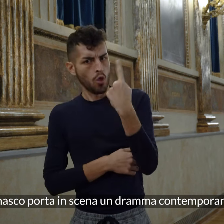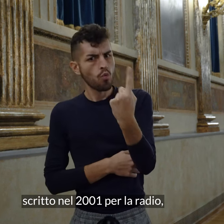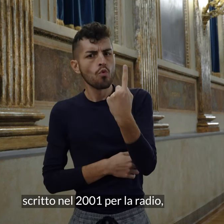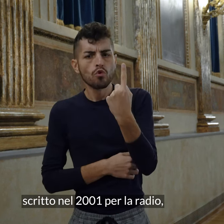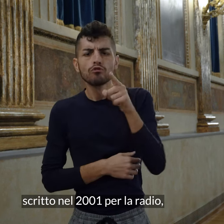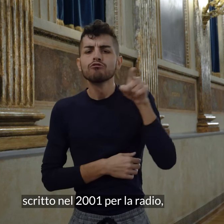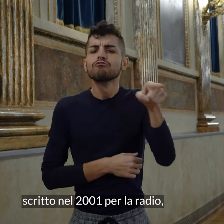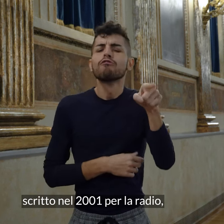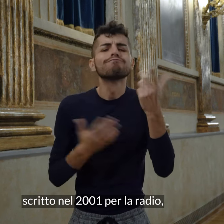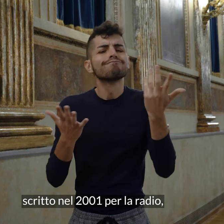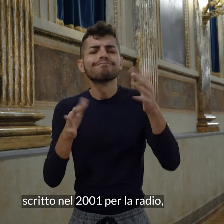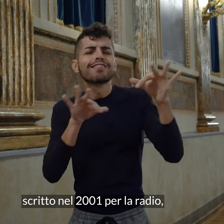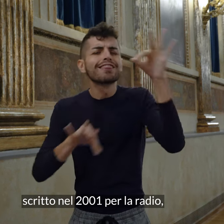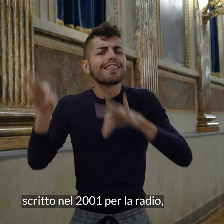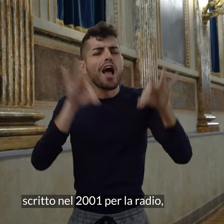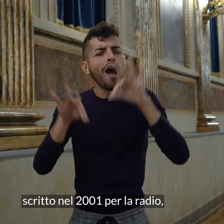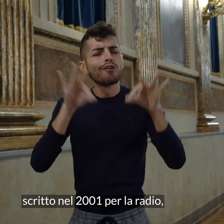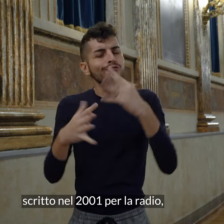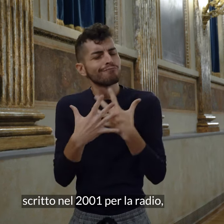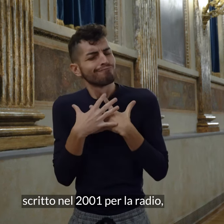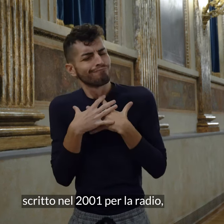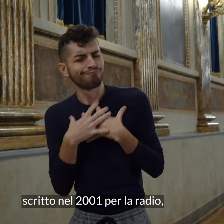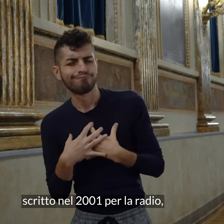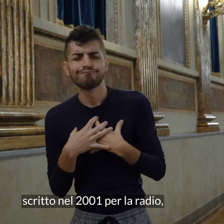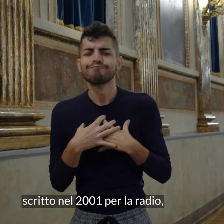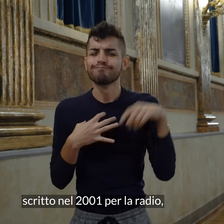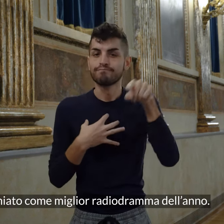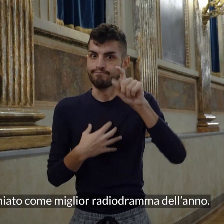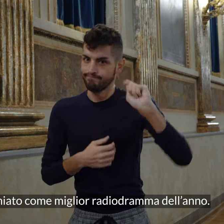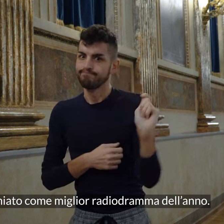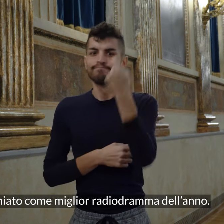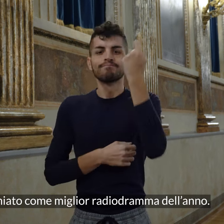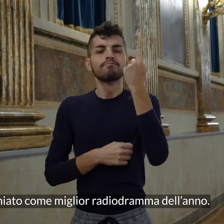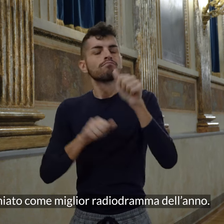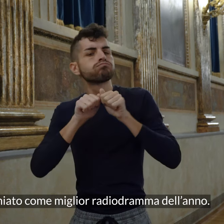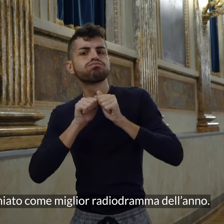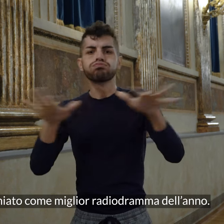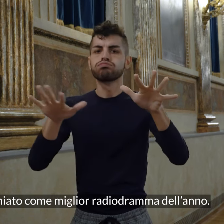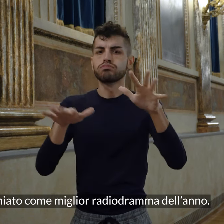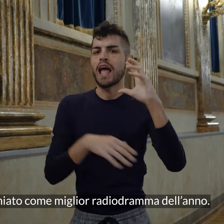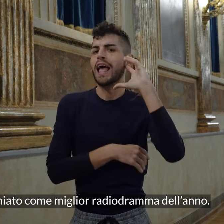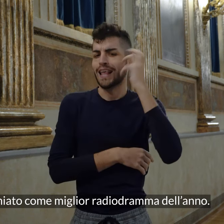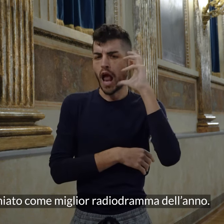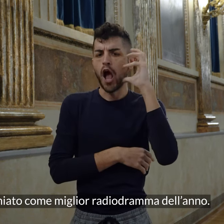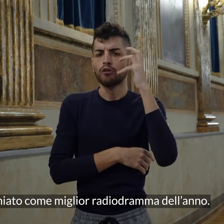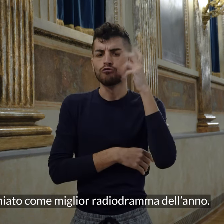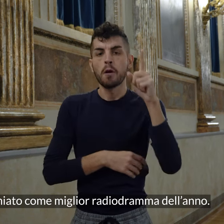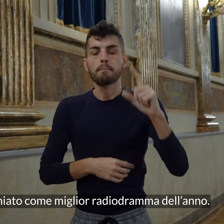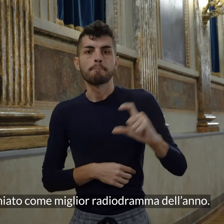scritto nel 2001 per la radio premiato come miglior radiodramma dell